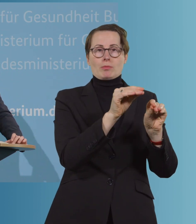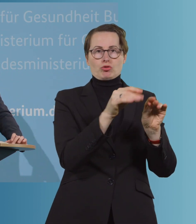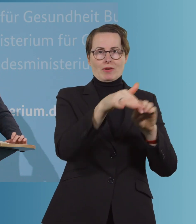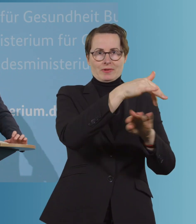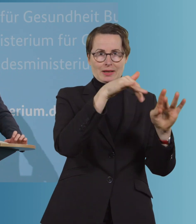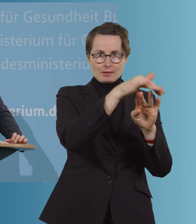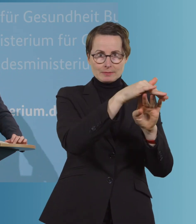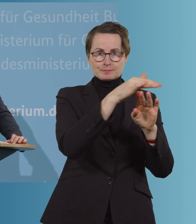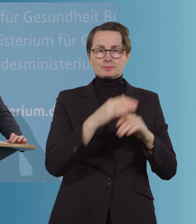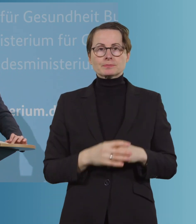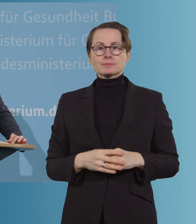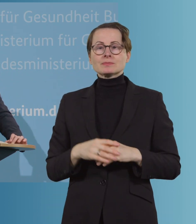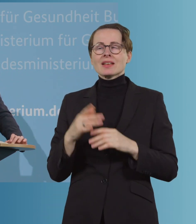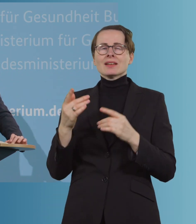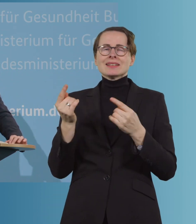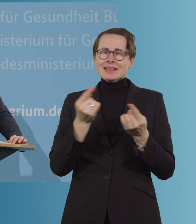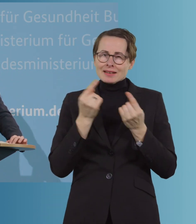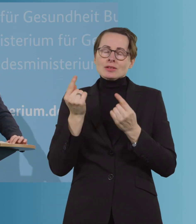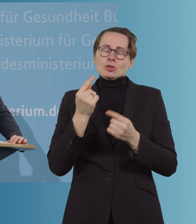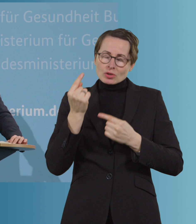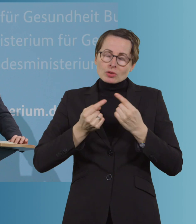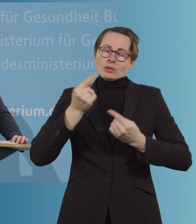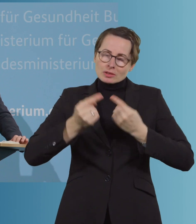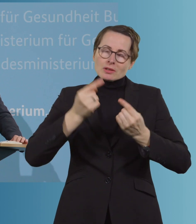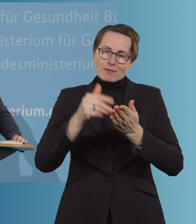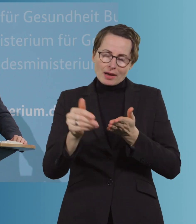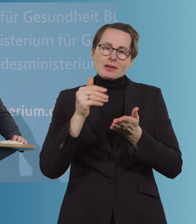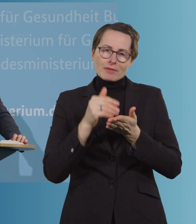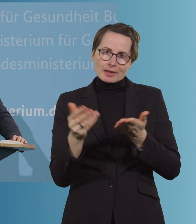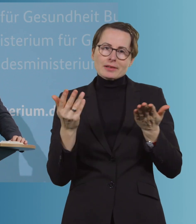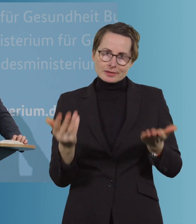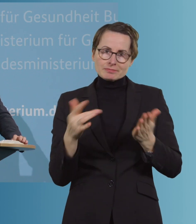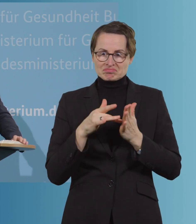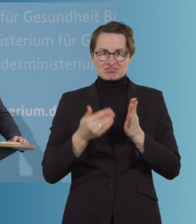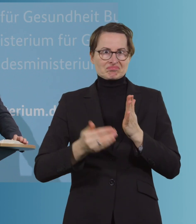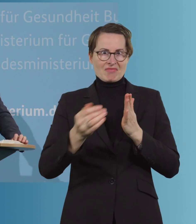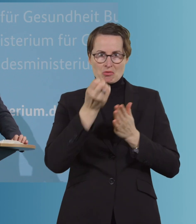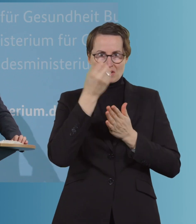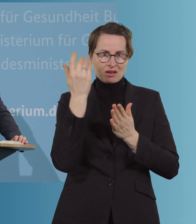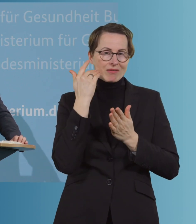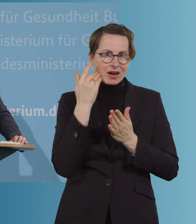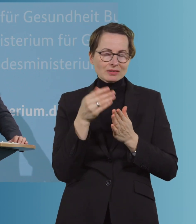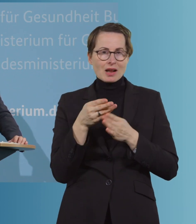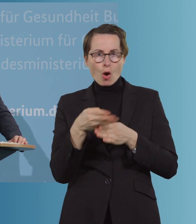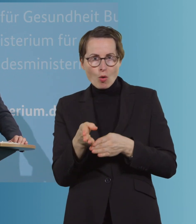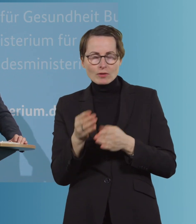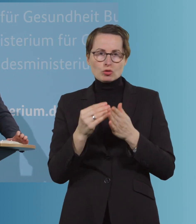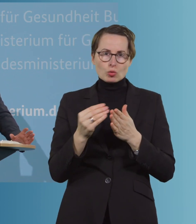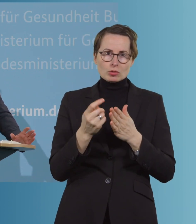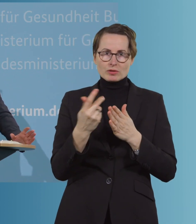Die Diskussion, die wird ja auch noch weitergehen und weiter zu führen sein mit Blick auf die Öffnung von Schulen. Die Frage ist ja nur am Ende eine der